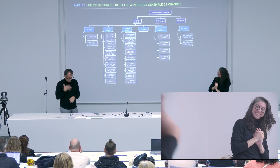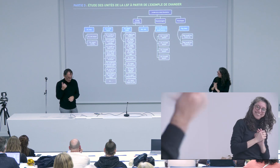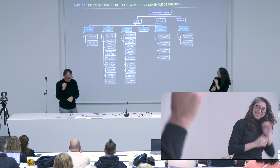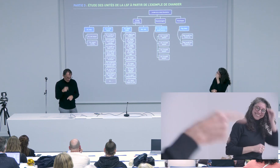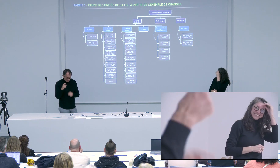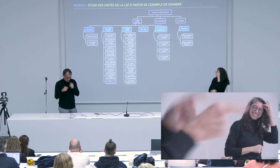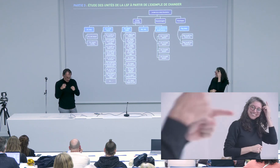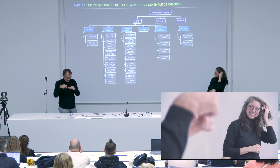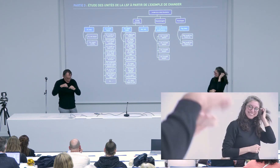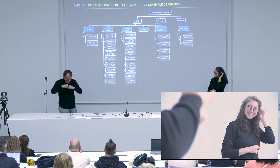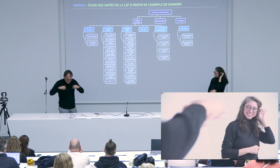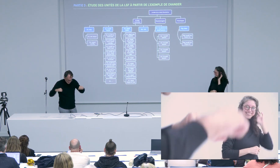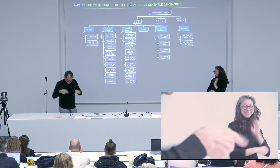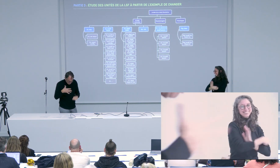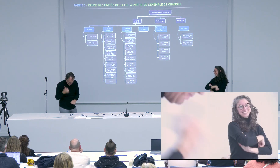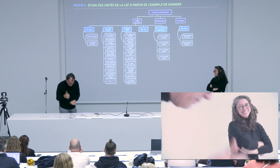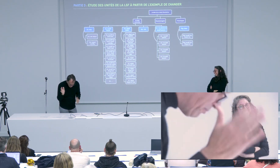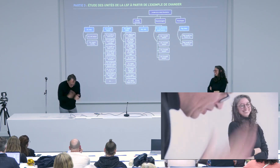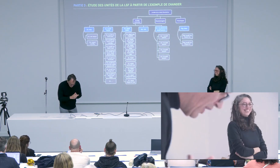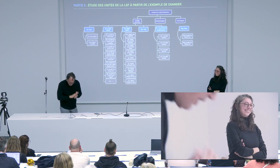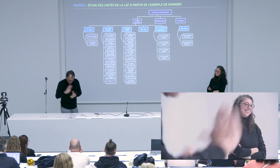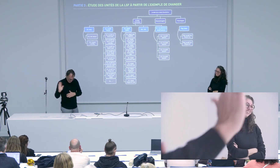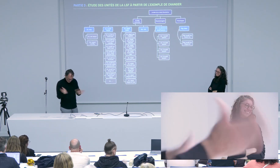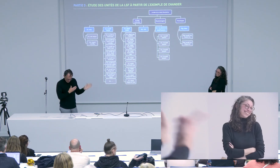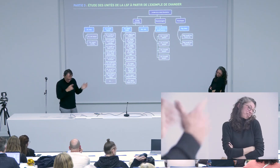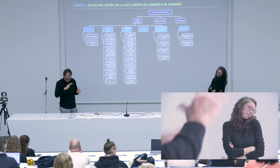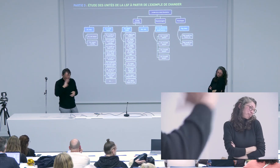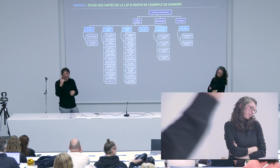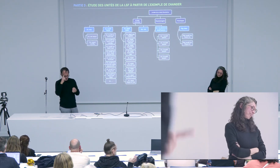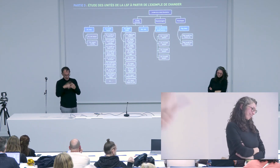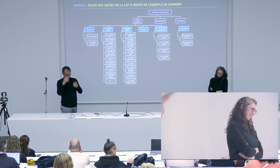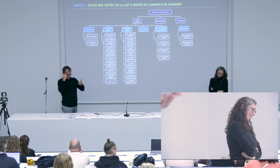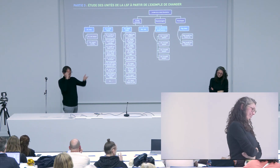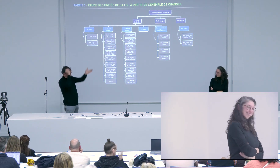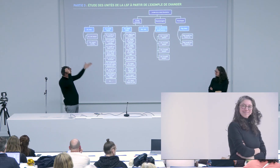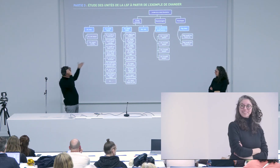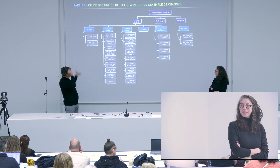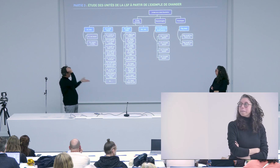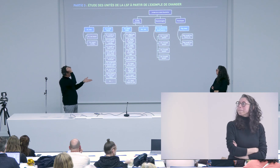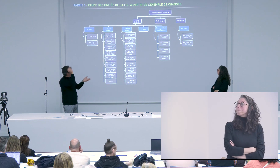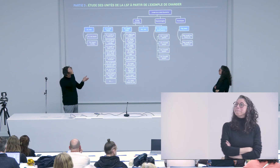'aimerais bien mais le travail sur les pointages m'intéresserait vraiment bon autre sujet